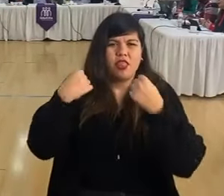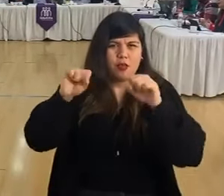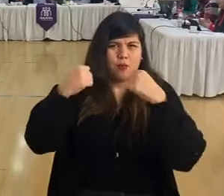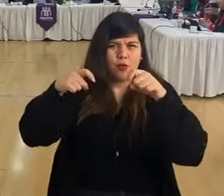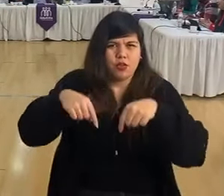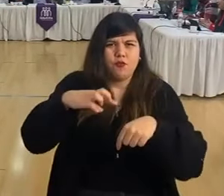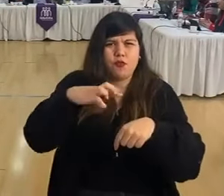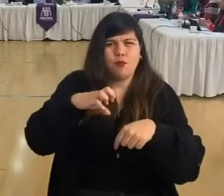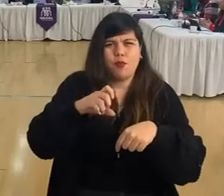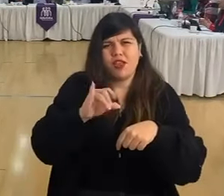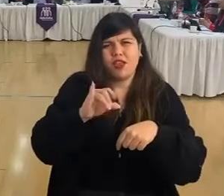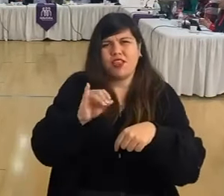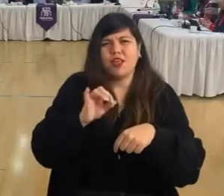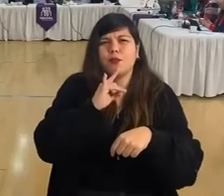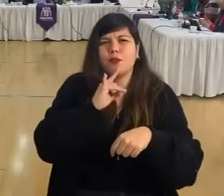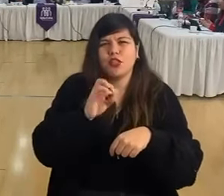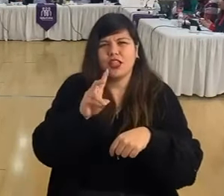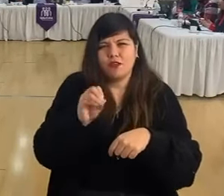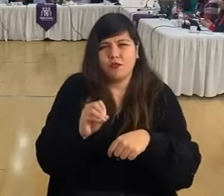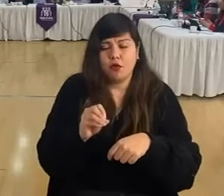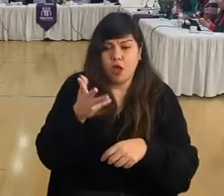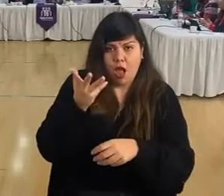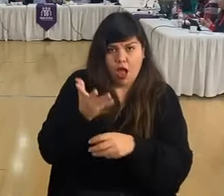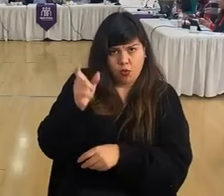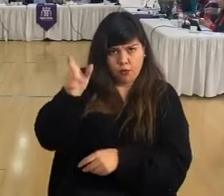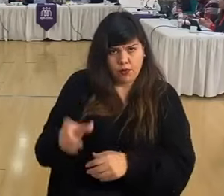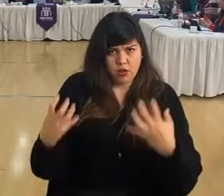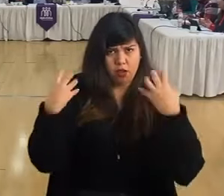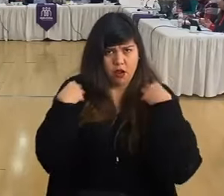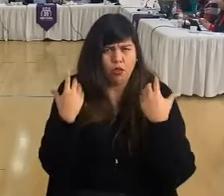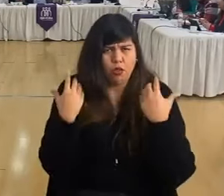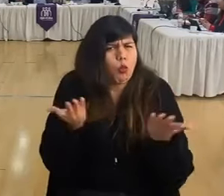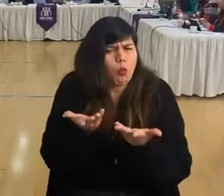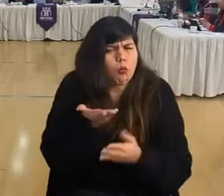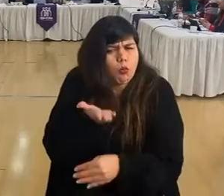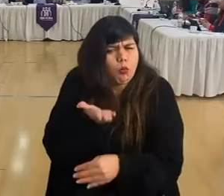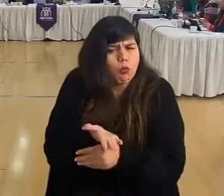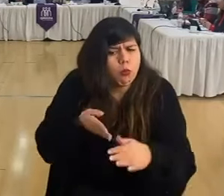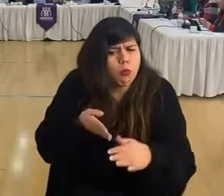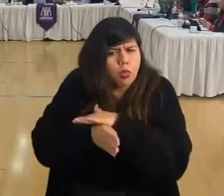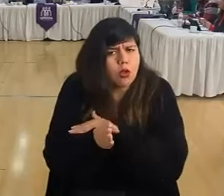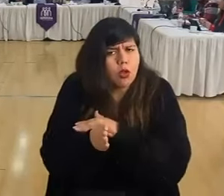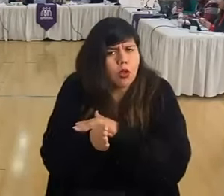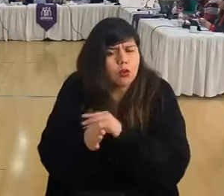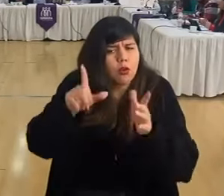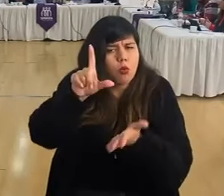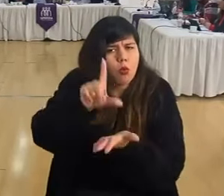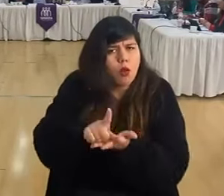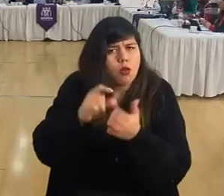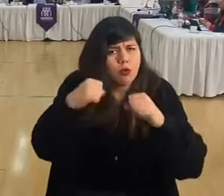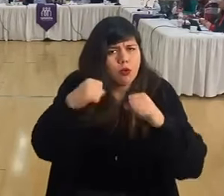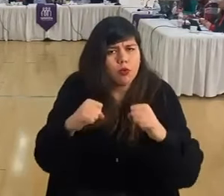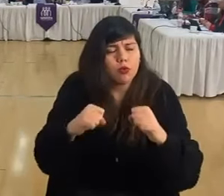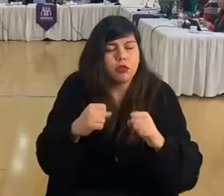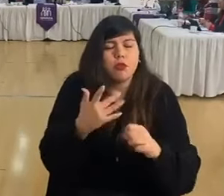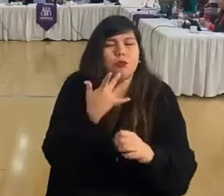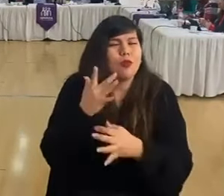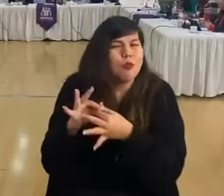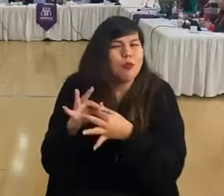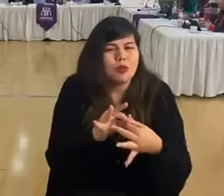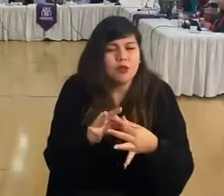Si efectivamente hay un encargado, cómo va a ser la solicitud. Esto a raíz de varias